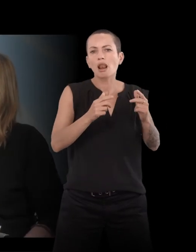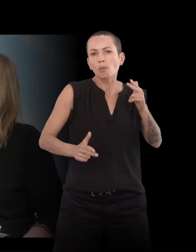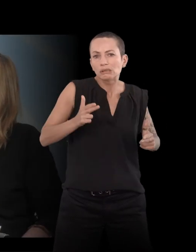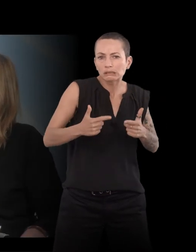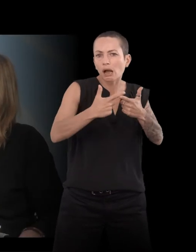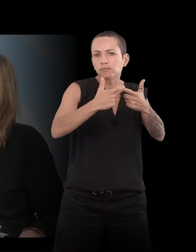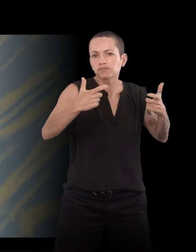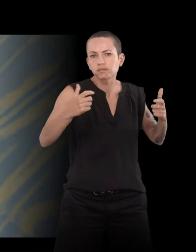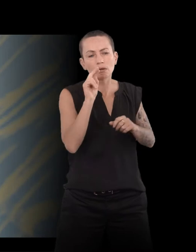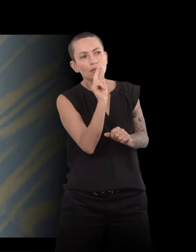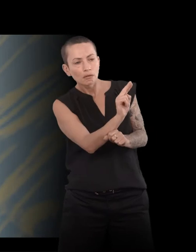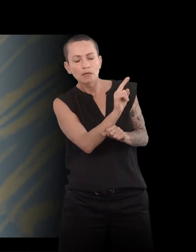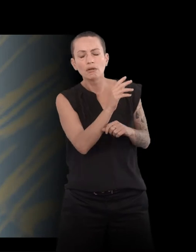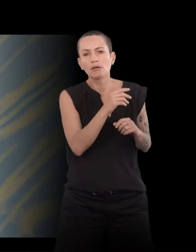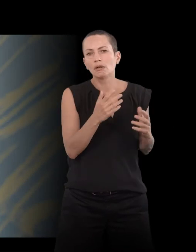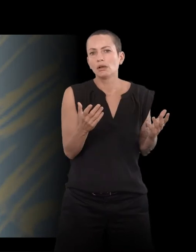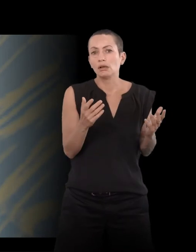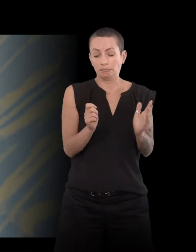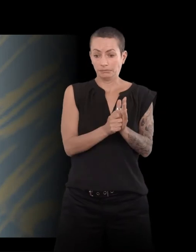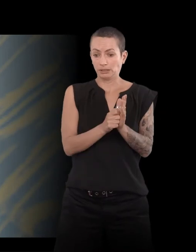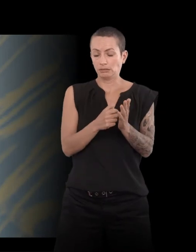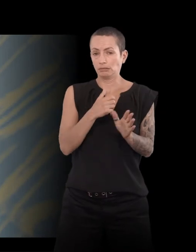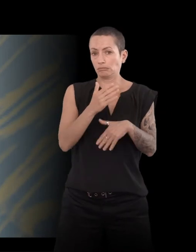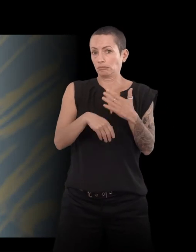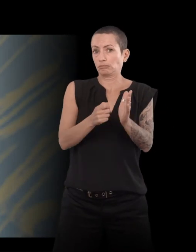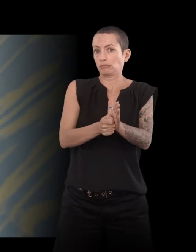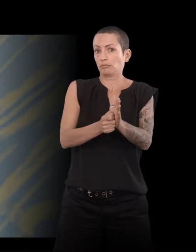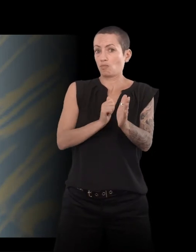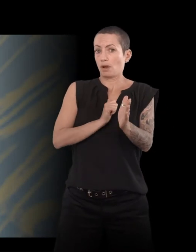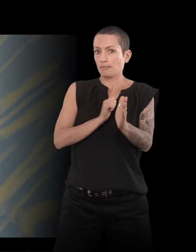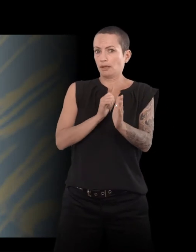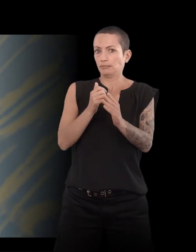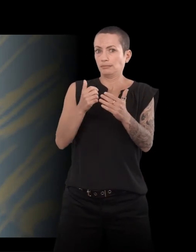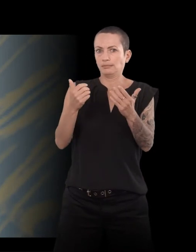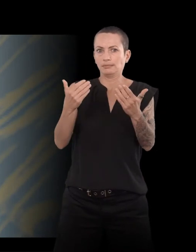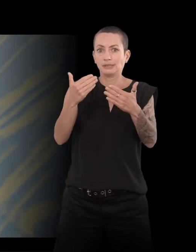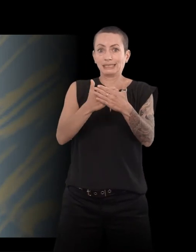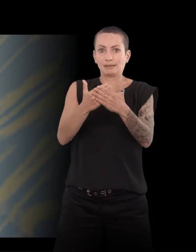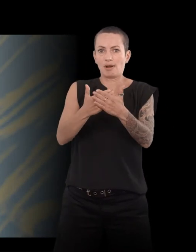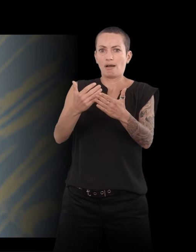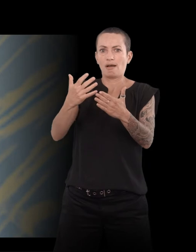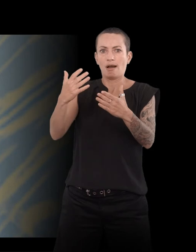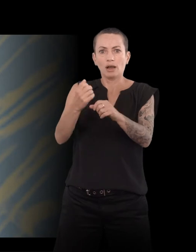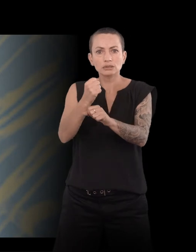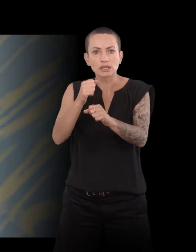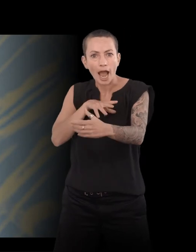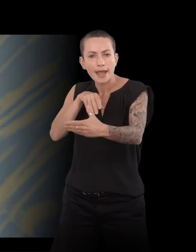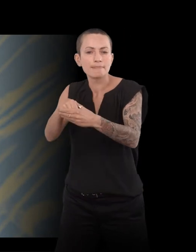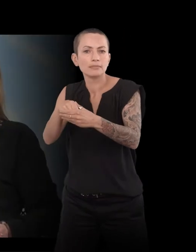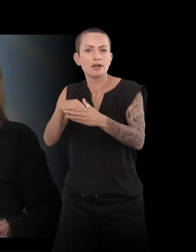Et quand j'ai pu faire du cinéma, je me disais, voilà, ça va... Quand vous avez été assistant de